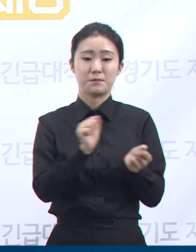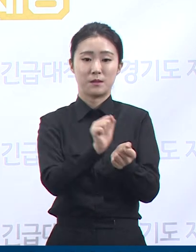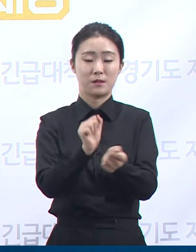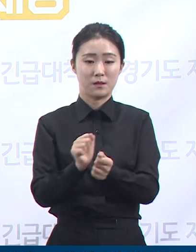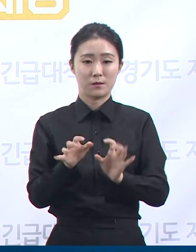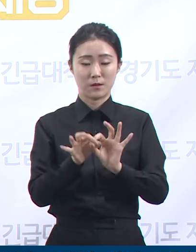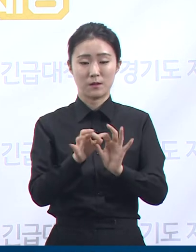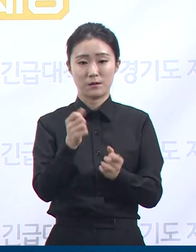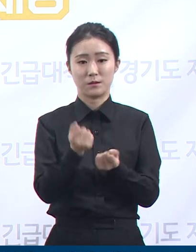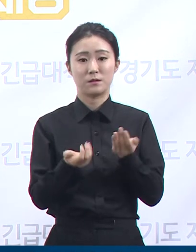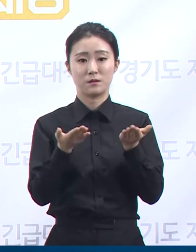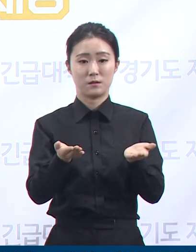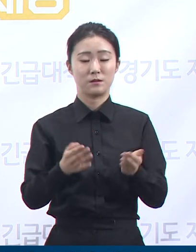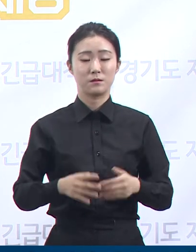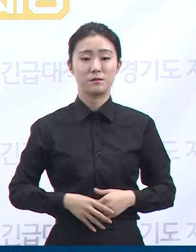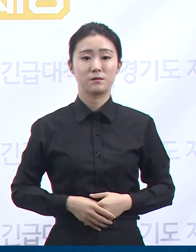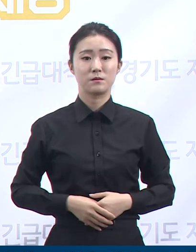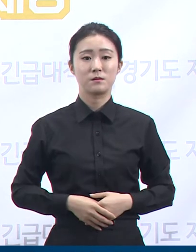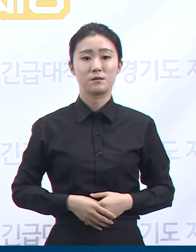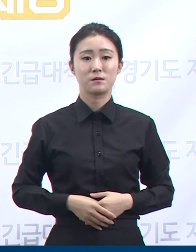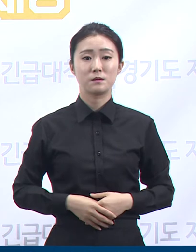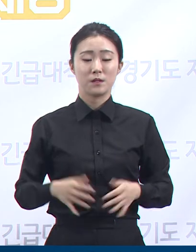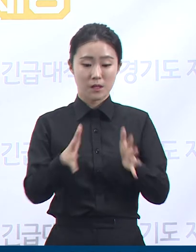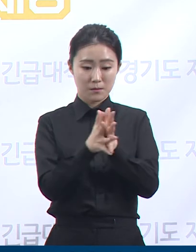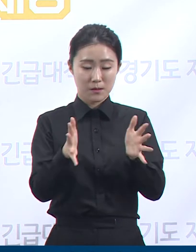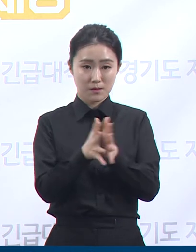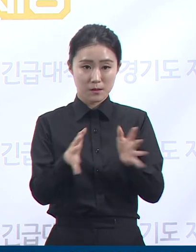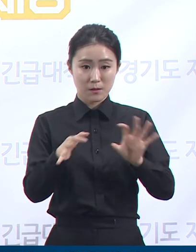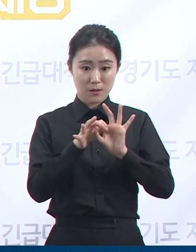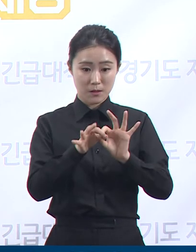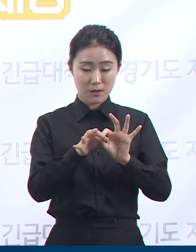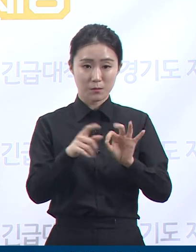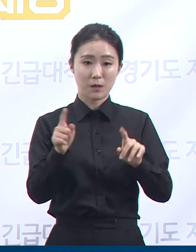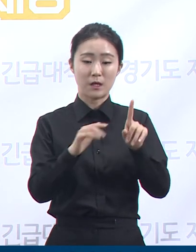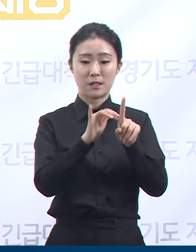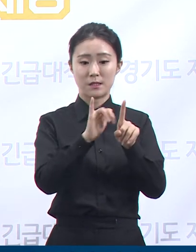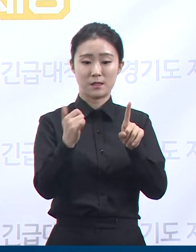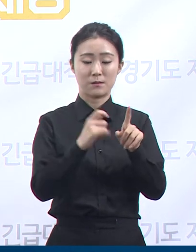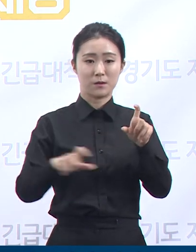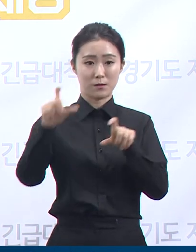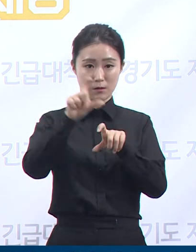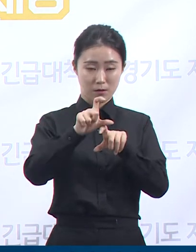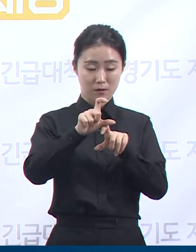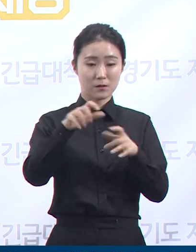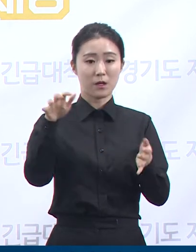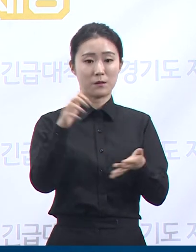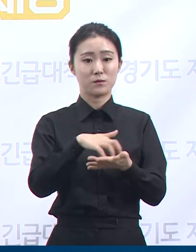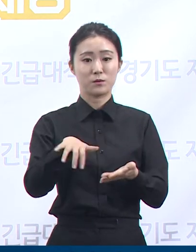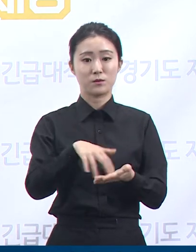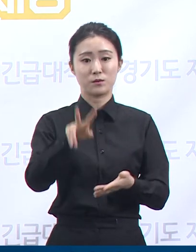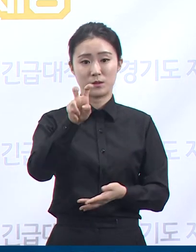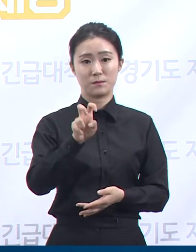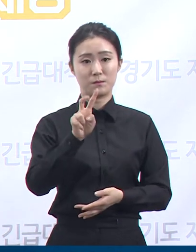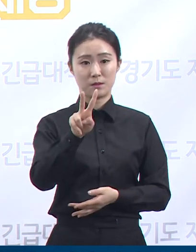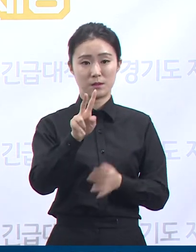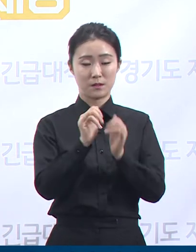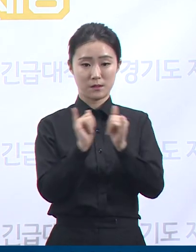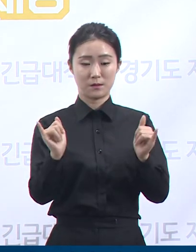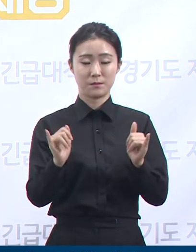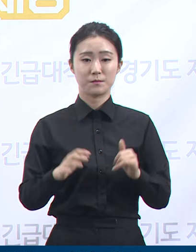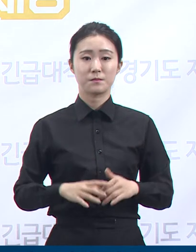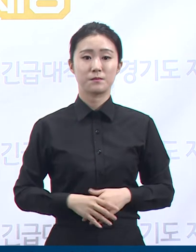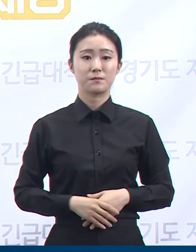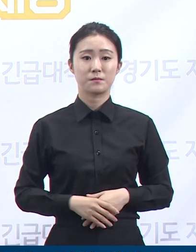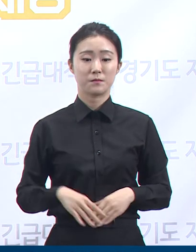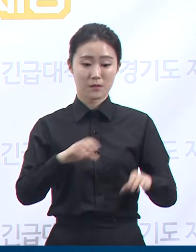의정부 아파트 관련 확진자는 전일 0시 대비 1명이 증가하여 총 22명으로 늘어났습니다. 추가 확진자는